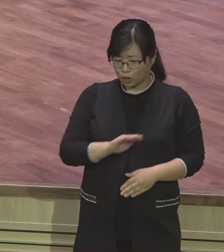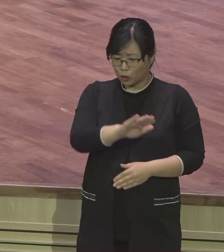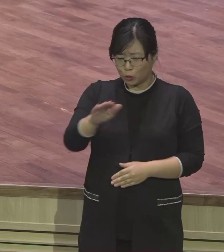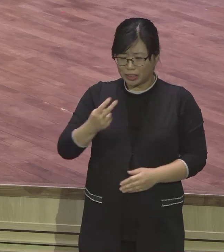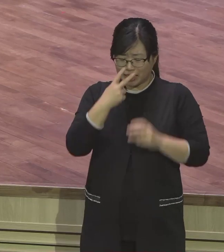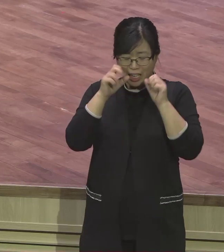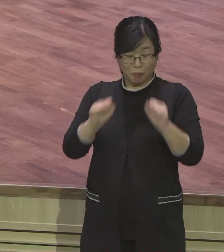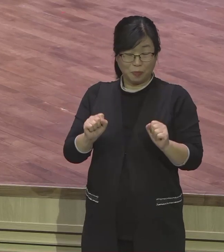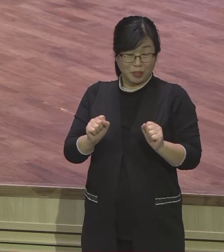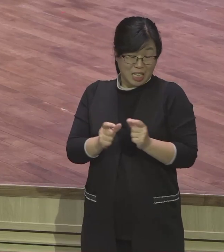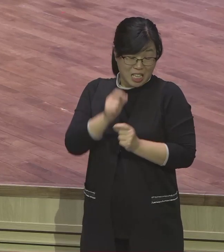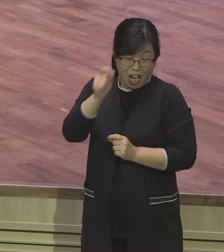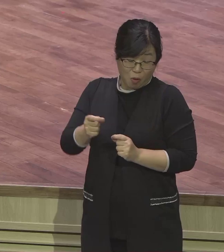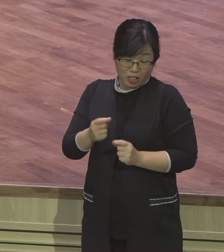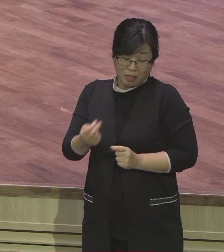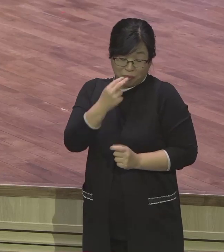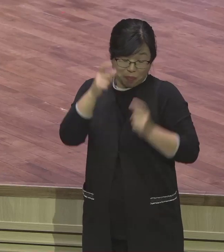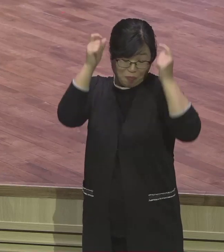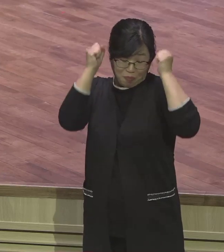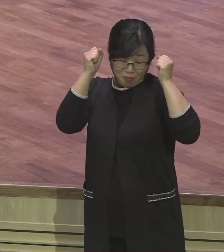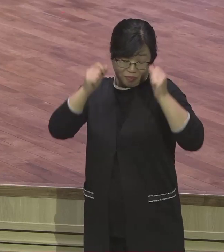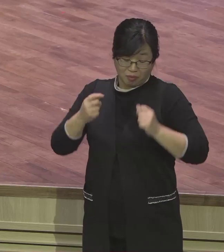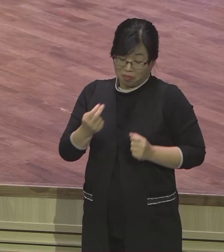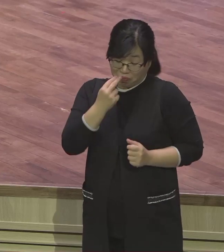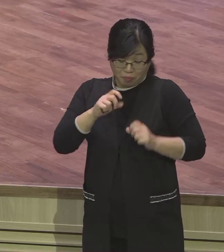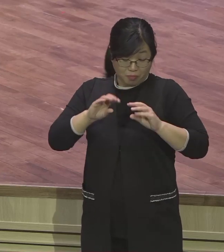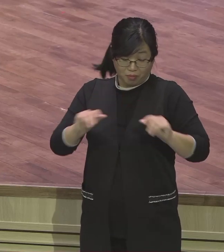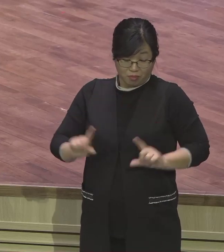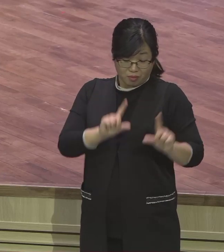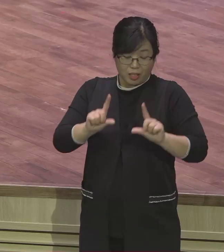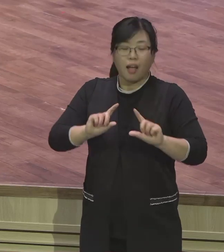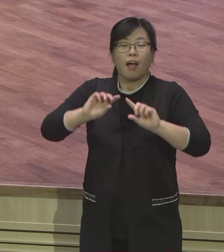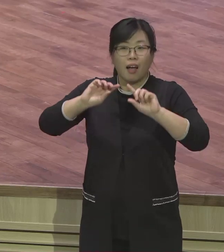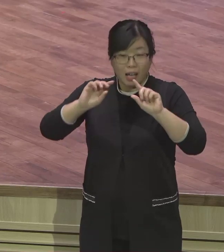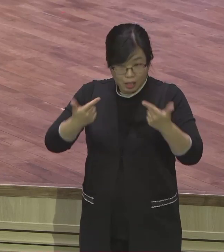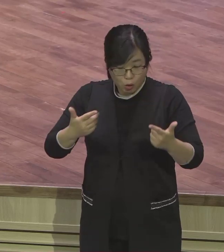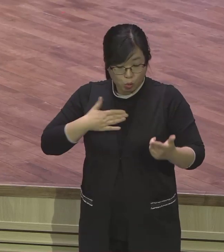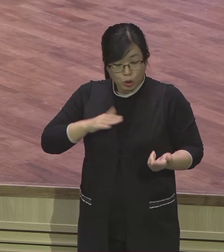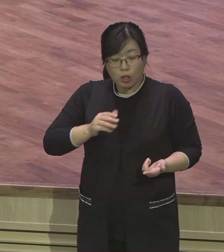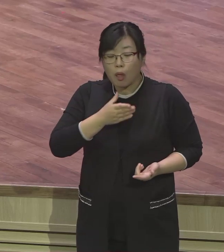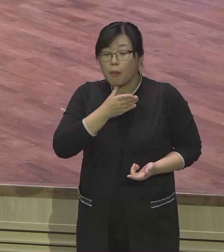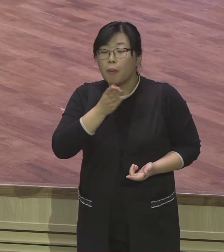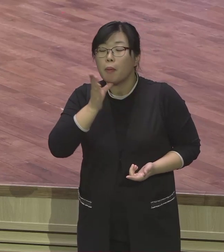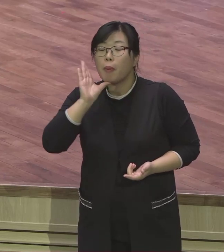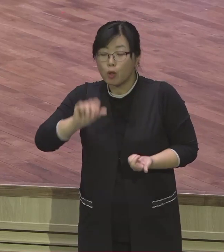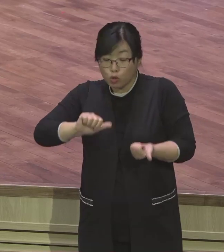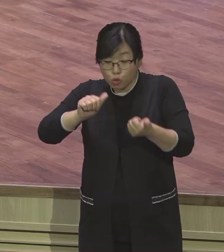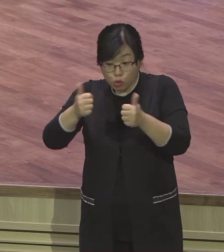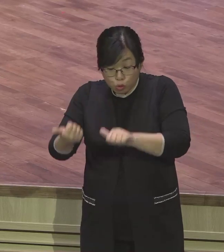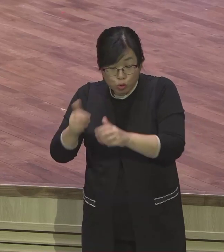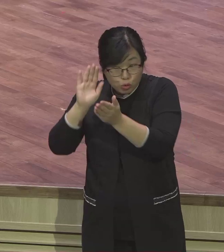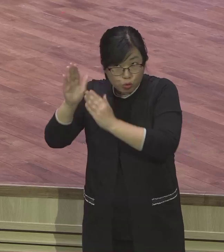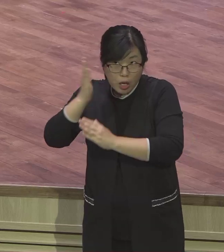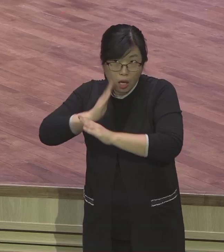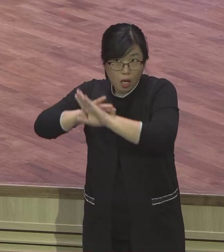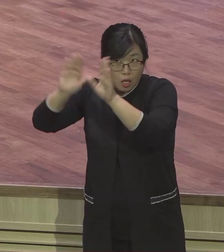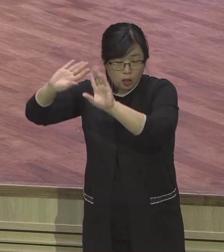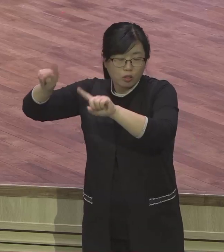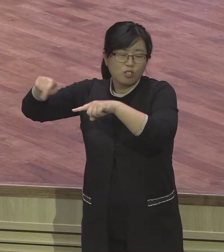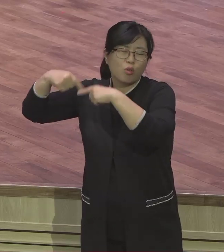영원한 영적 가난한 땅 가야 된단 말이야. 천국으로. 여기 살 것이 천년만년 살 것이 살지 마라. 그